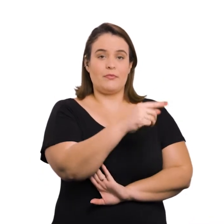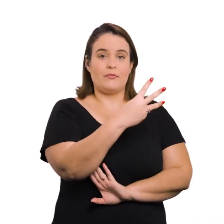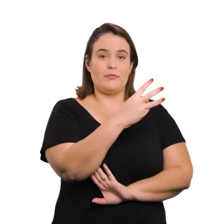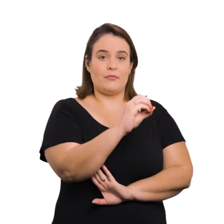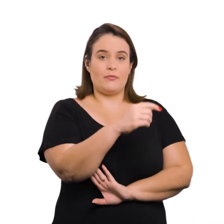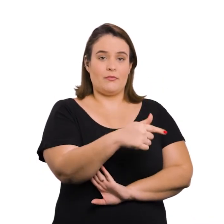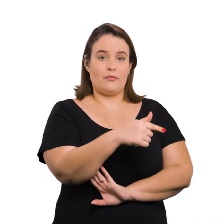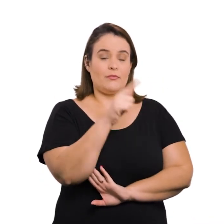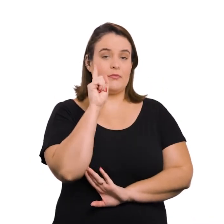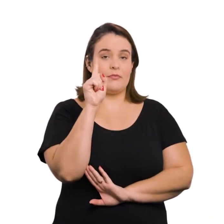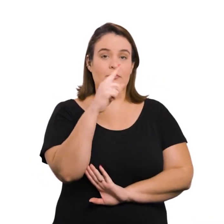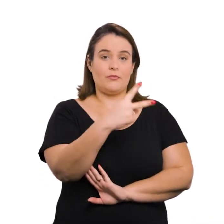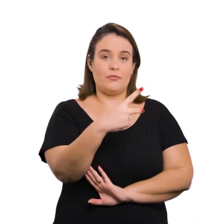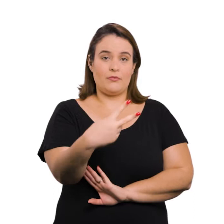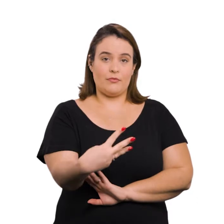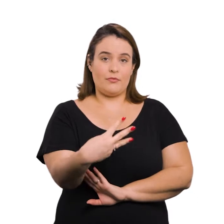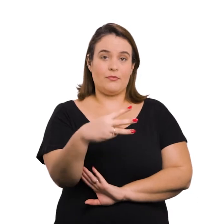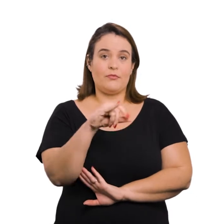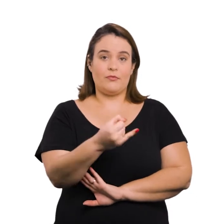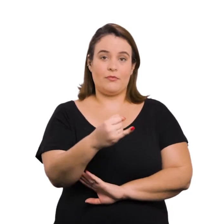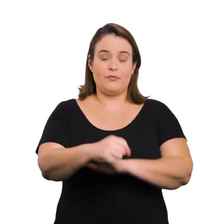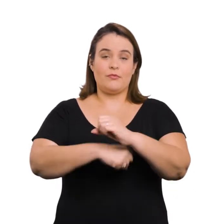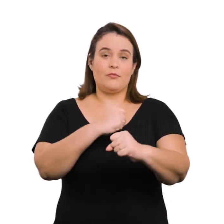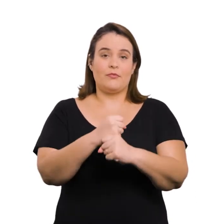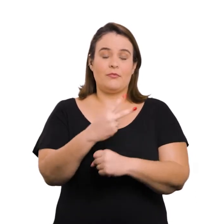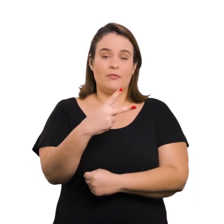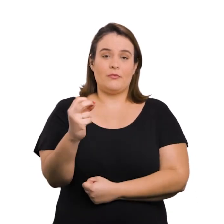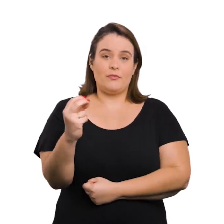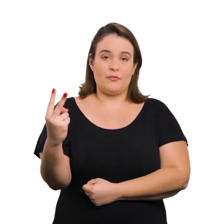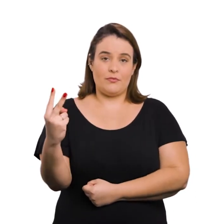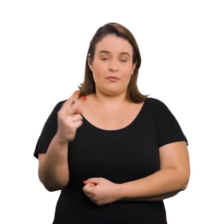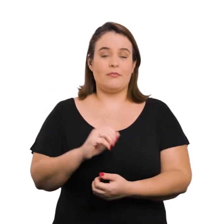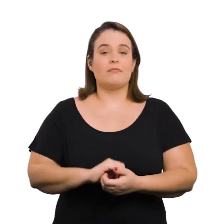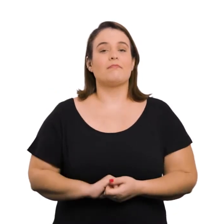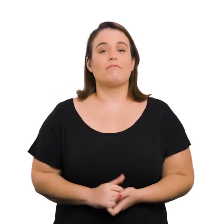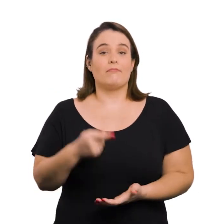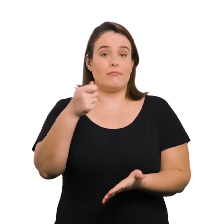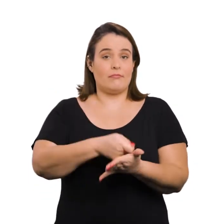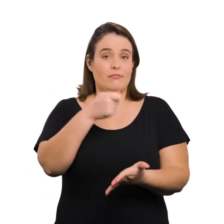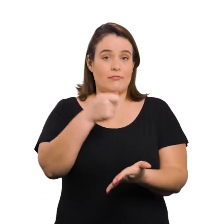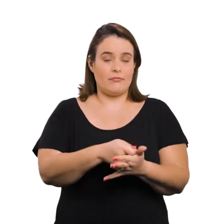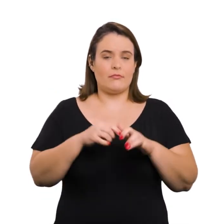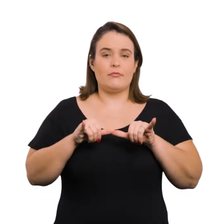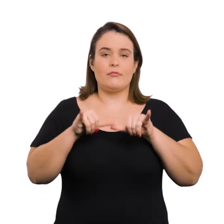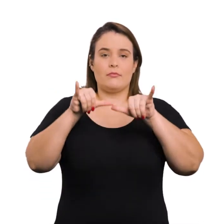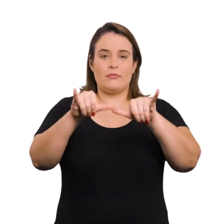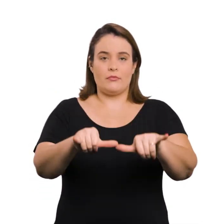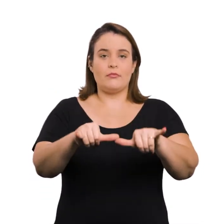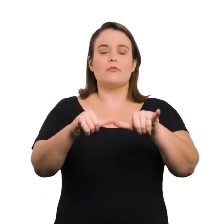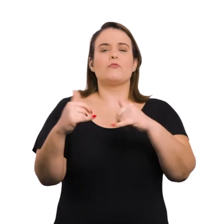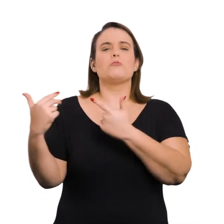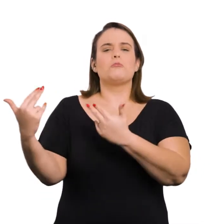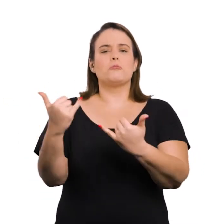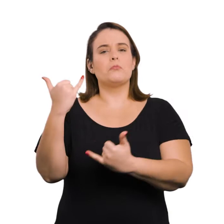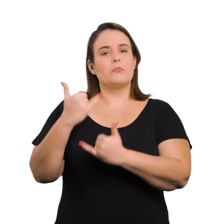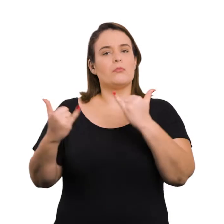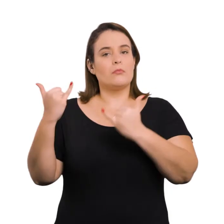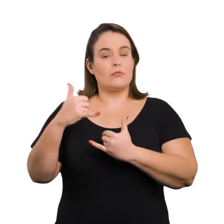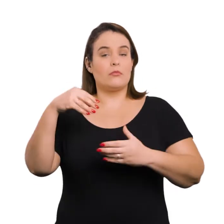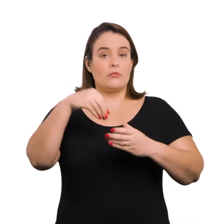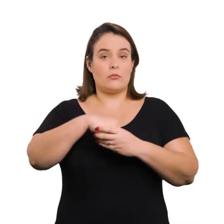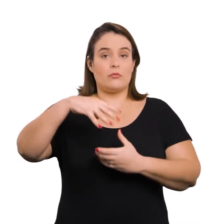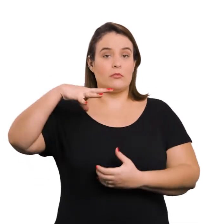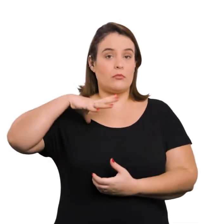.307, de 23 de janeiro de 2002. Dispõe sobre a obrigatoriedade dos supermercados e